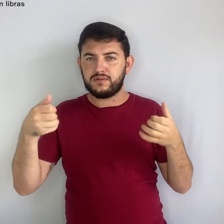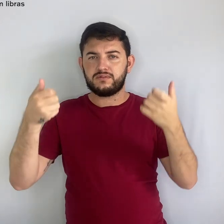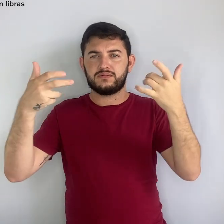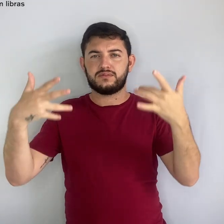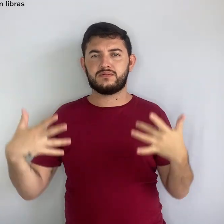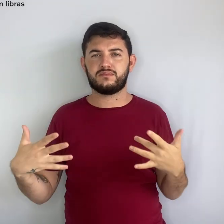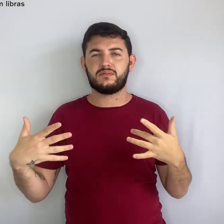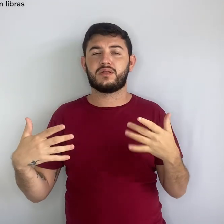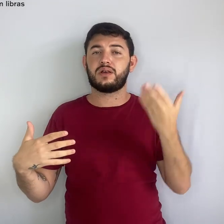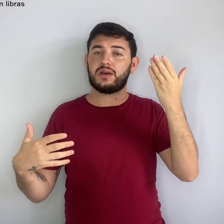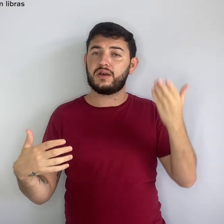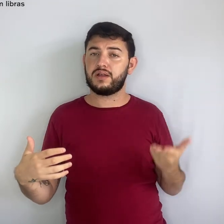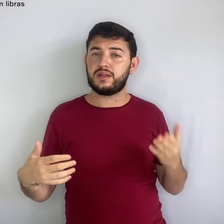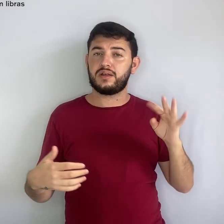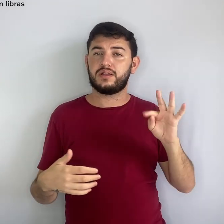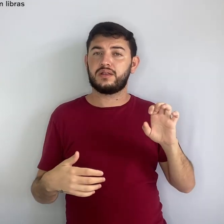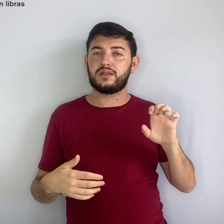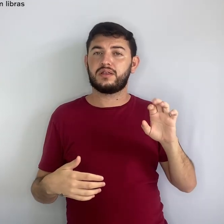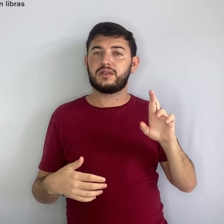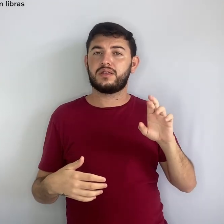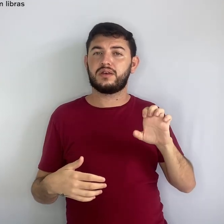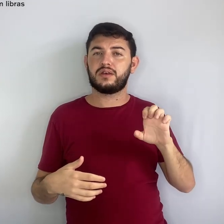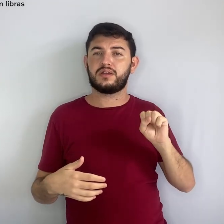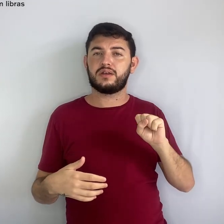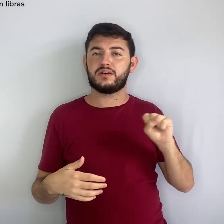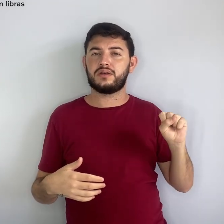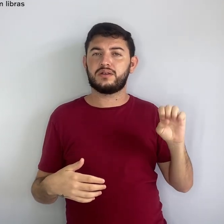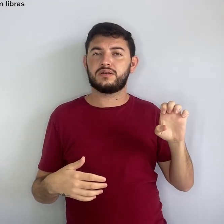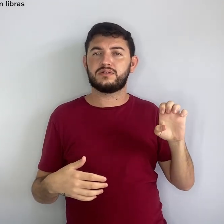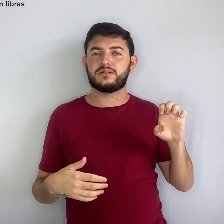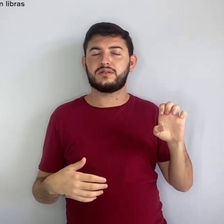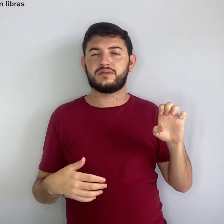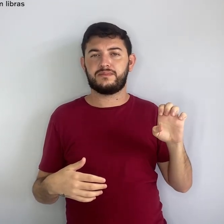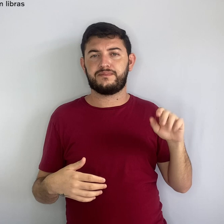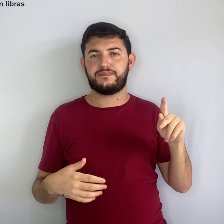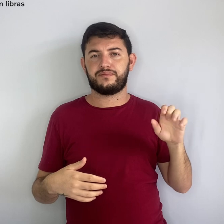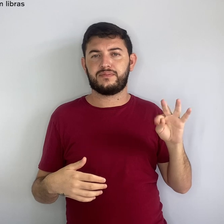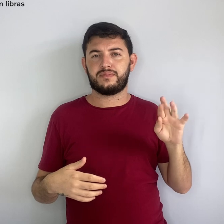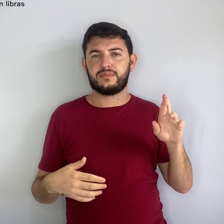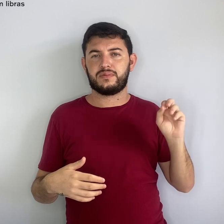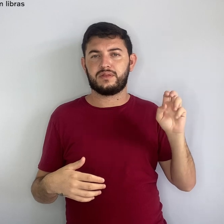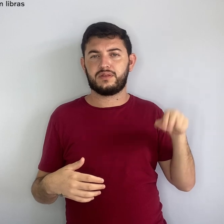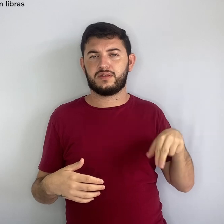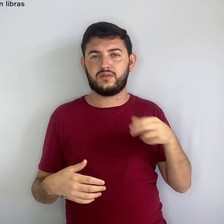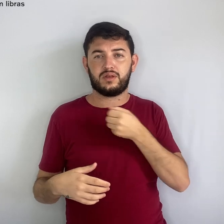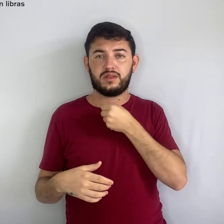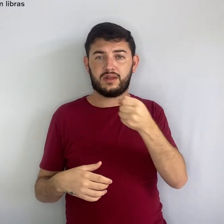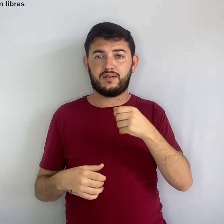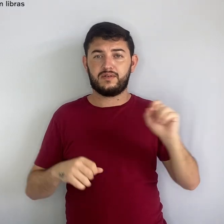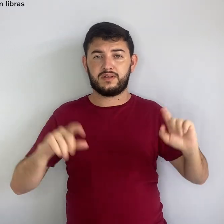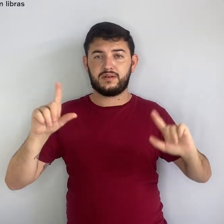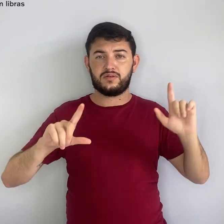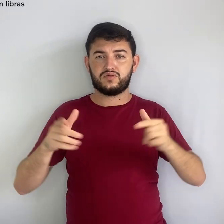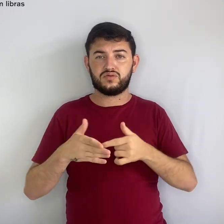Peterson, AA, BBC News Brasil. Segundo o jornal inglês, ela é